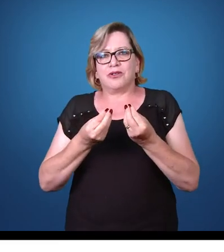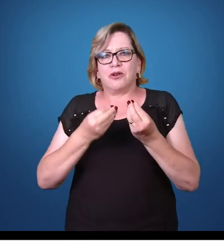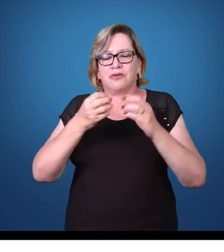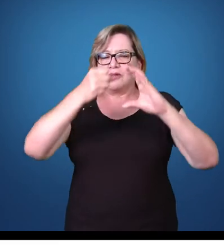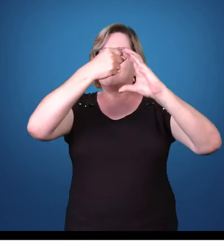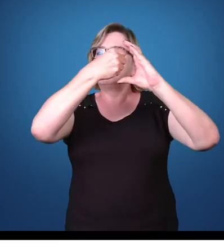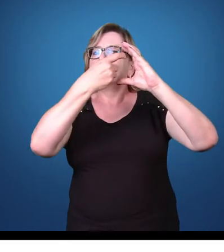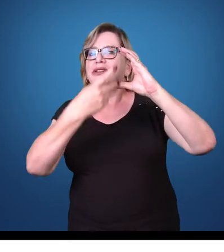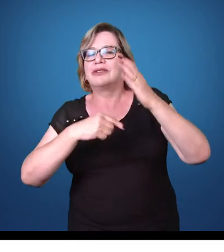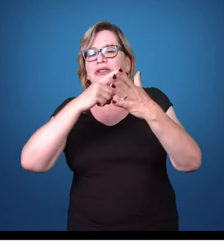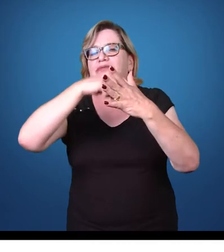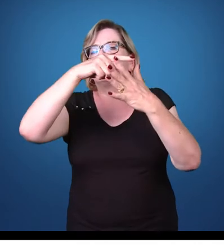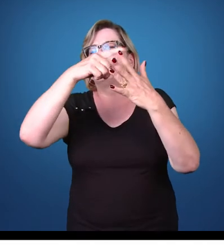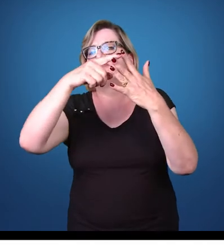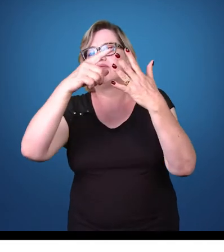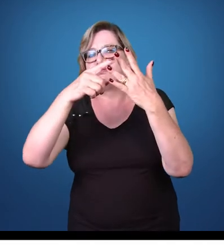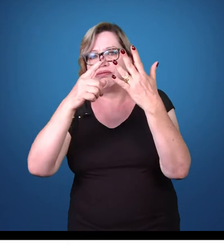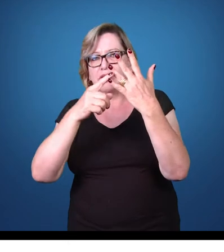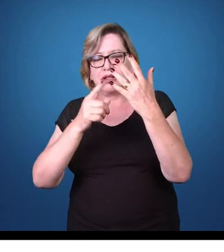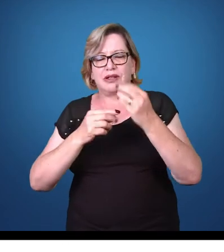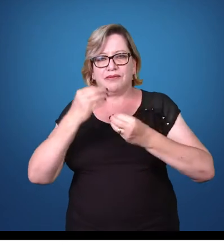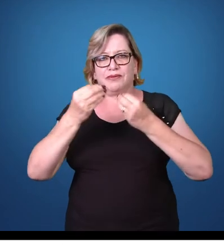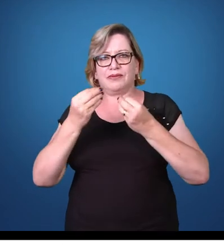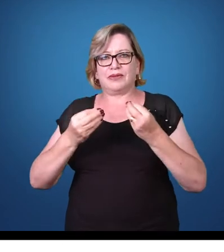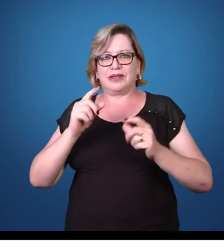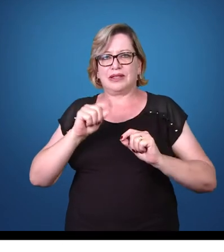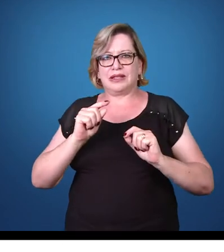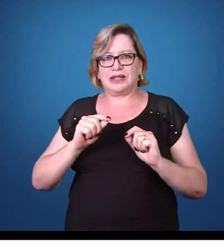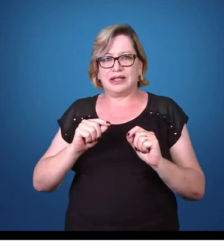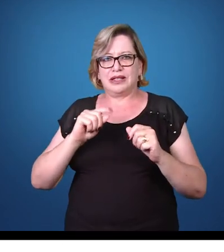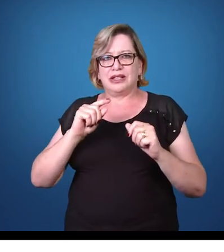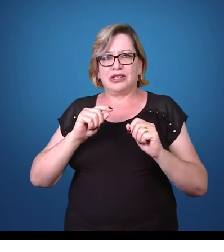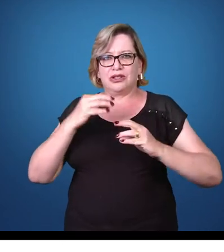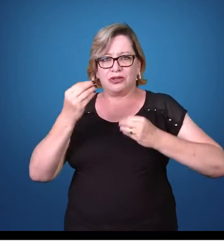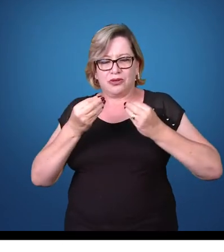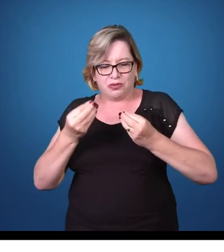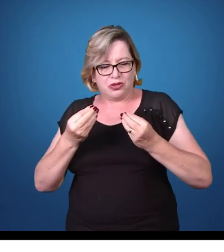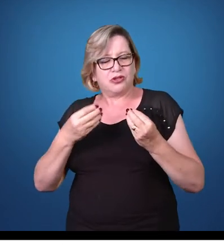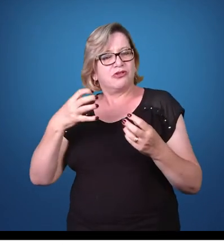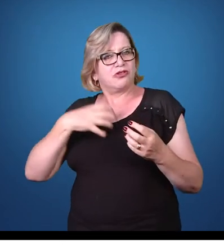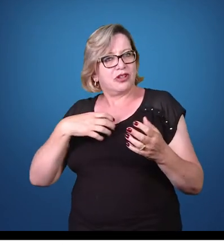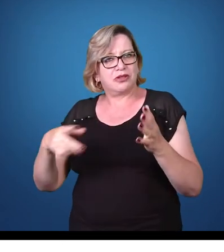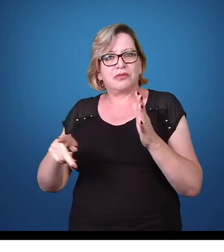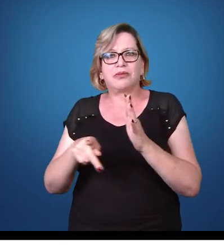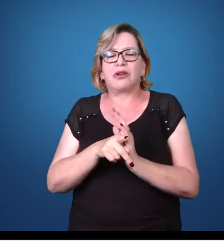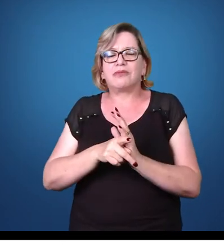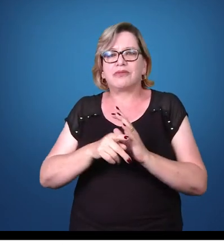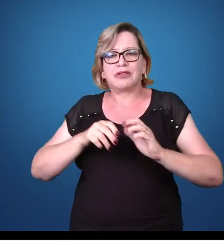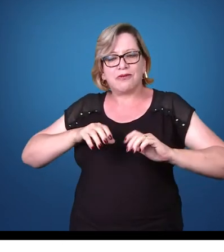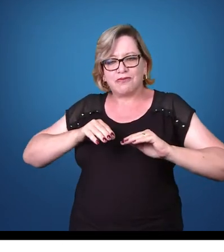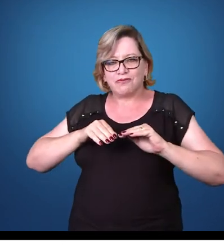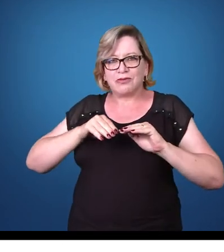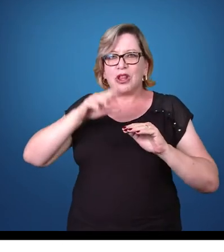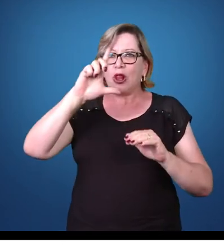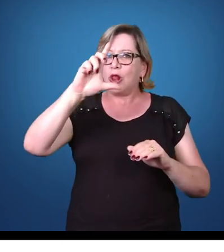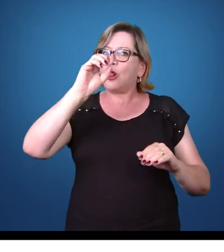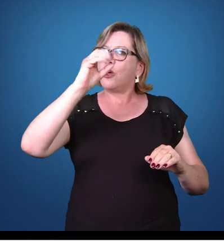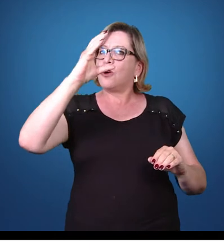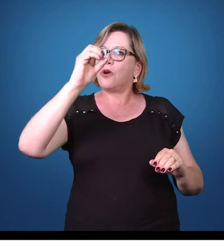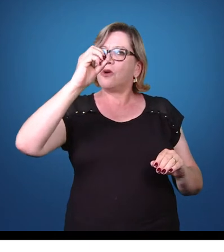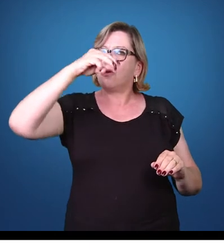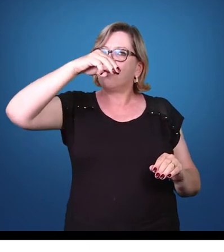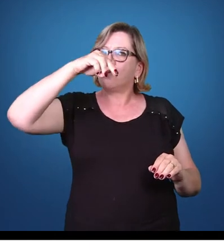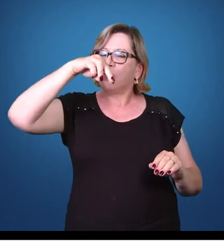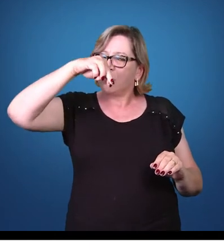classificamos os protozoários. Basicamente a classificação é por conta do modo de locomoção no meio aquático. Então esse modo de